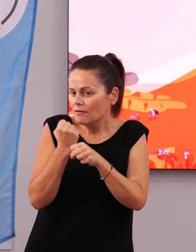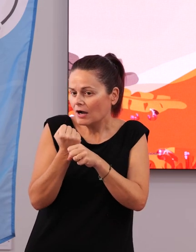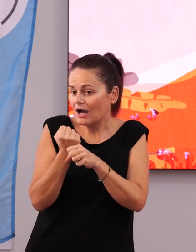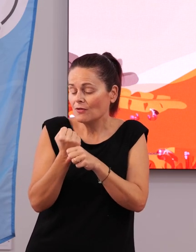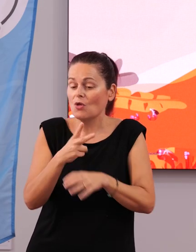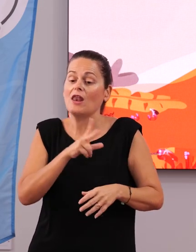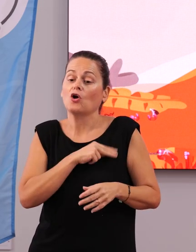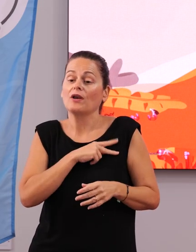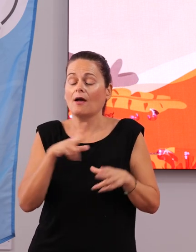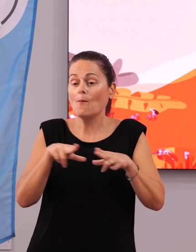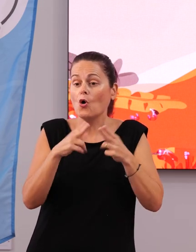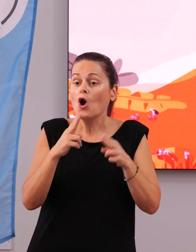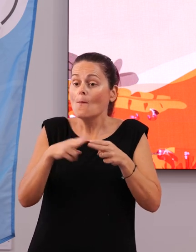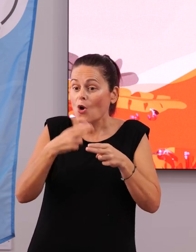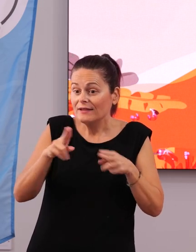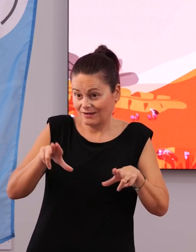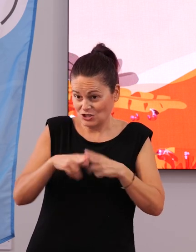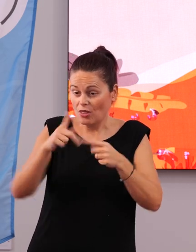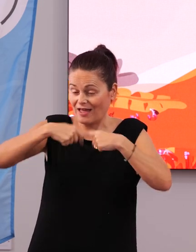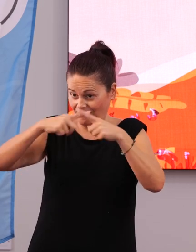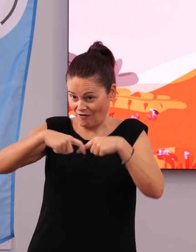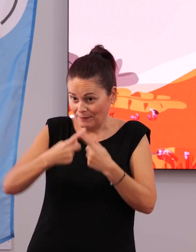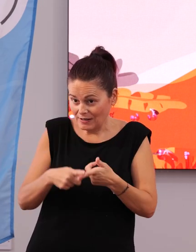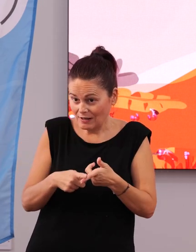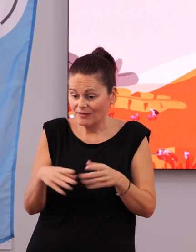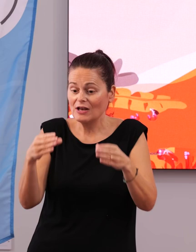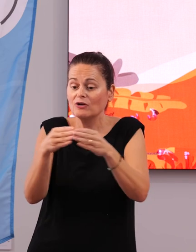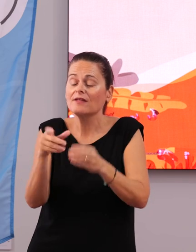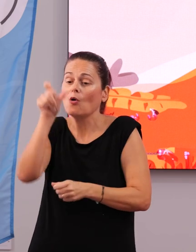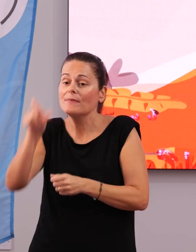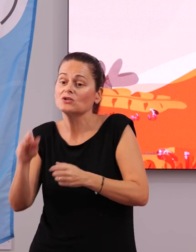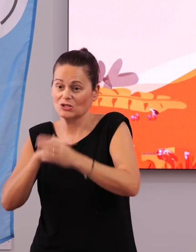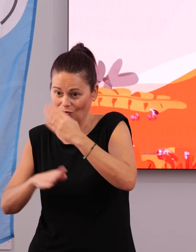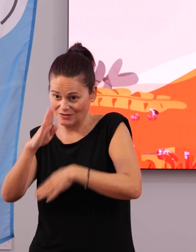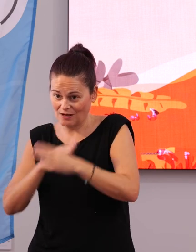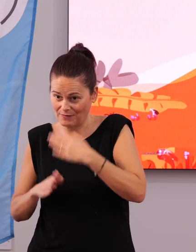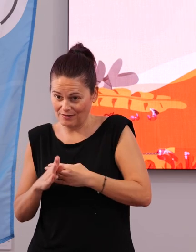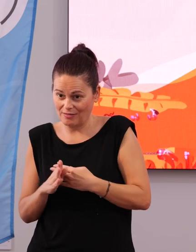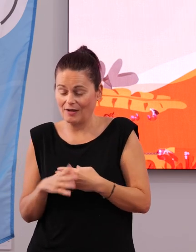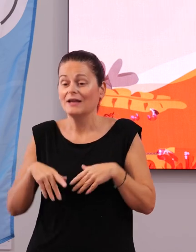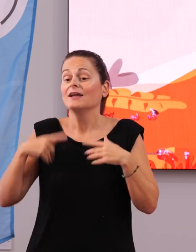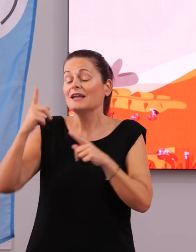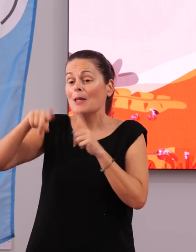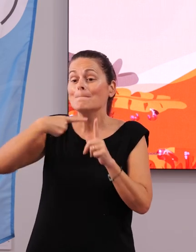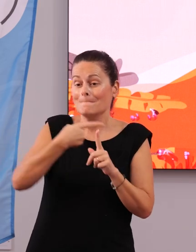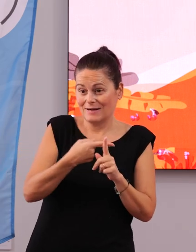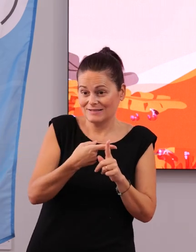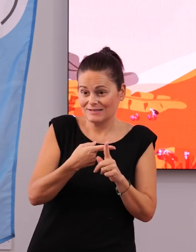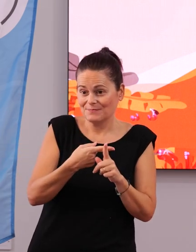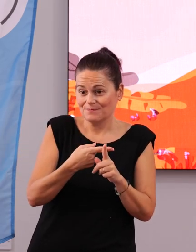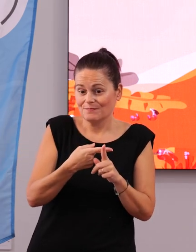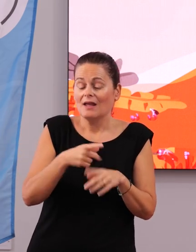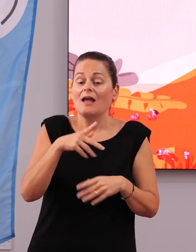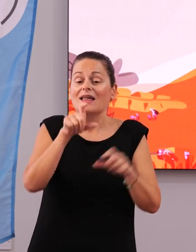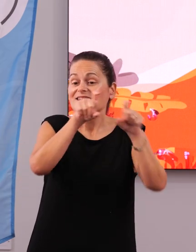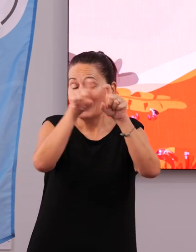Concejalía de Política Social, Igualdad y Familia, desde la Unidad de Personas con Discapacidad y, por supuesto, de la mano de todas